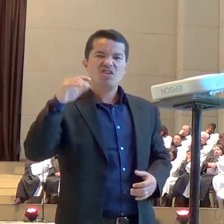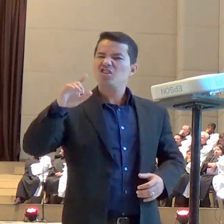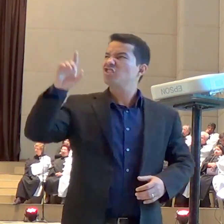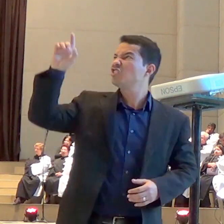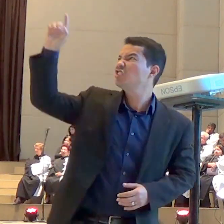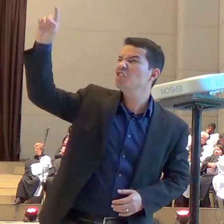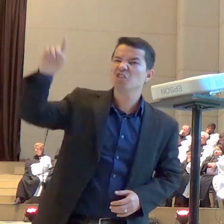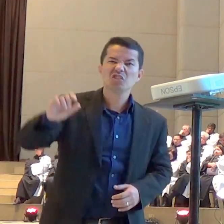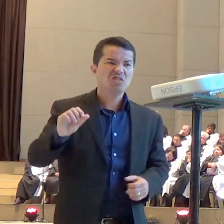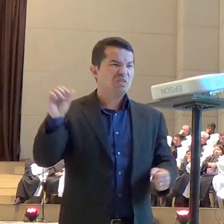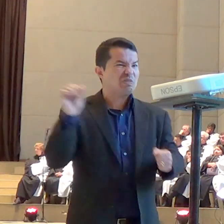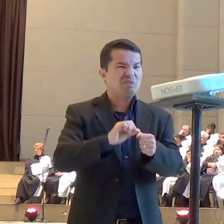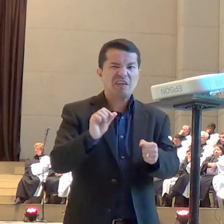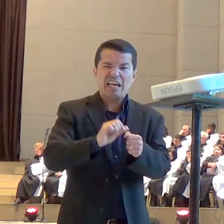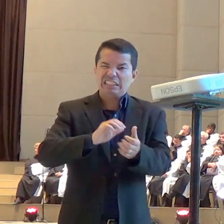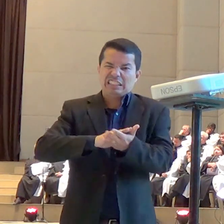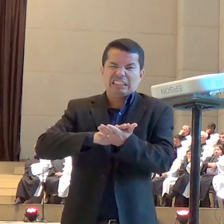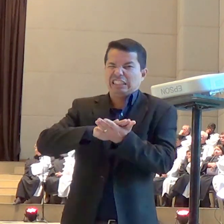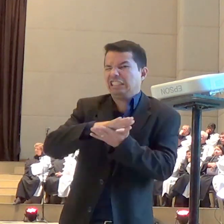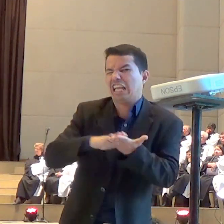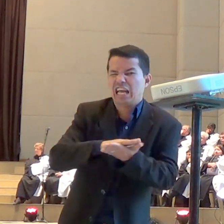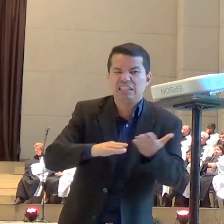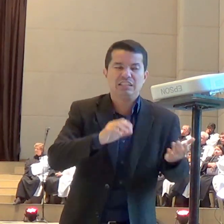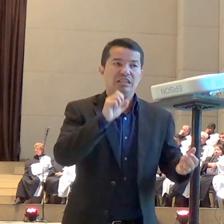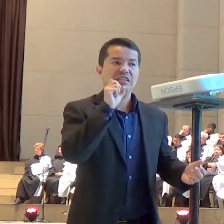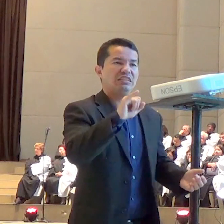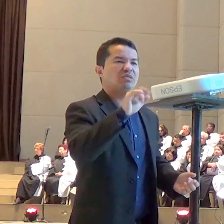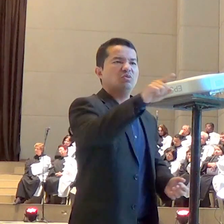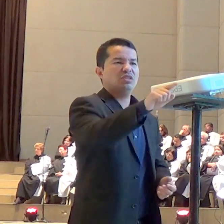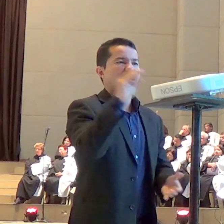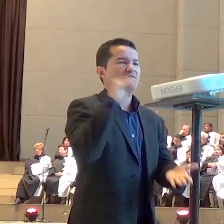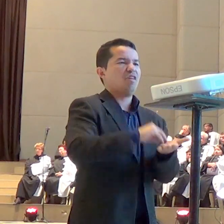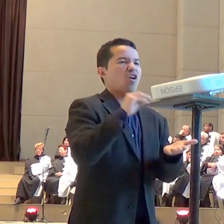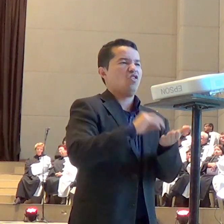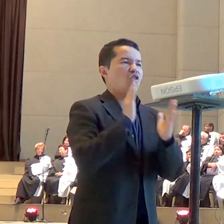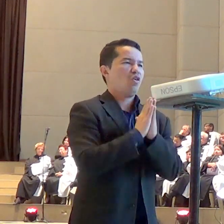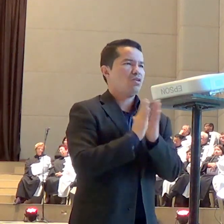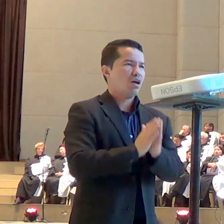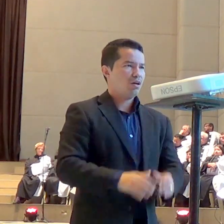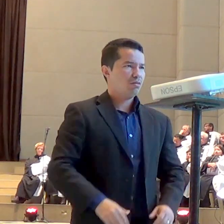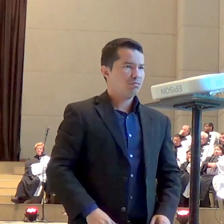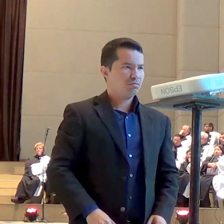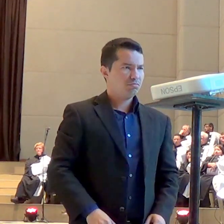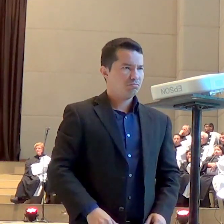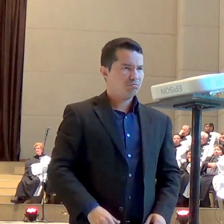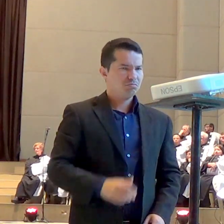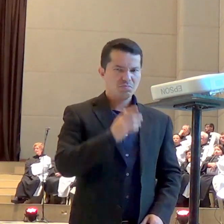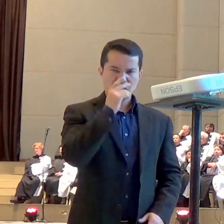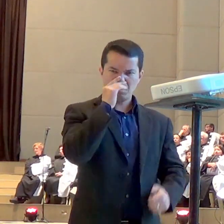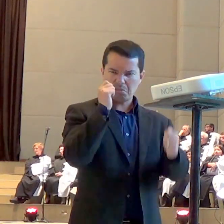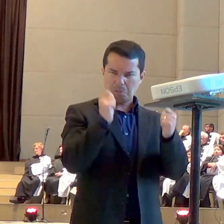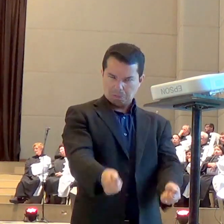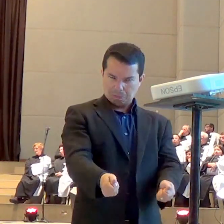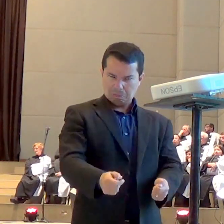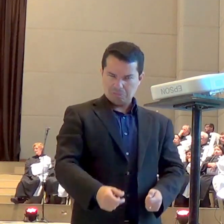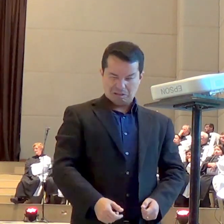pouco é um pouco exagerada essa palavra de Wesley porque Deus é todo poderoso ele faz o que ele quiser